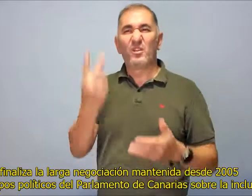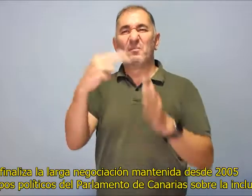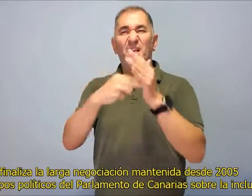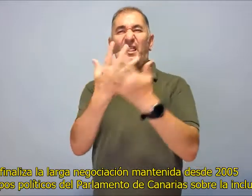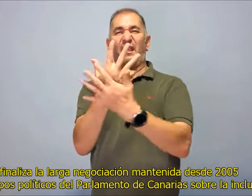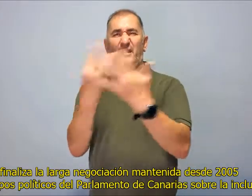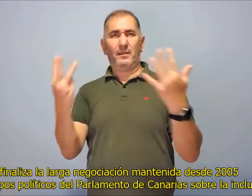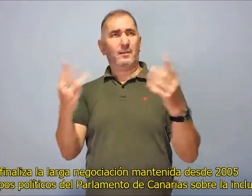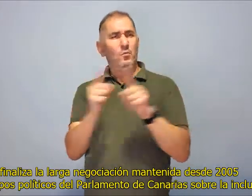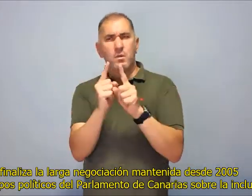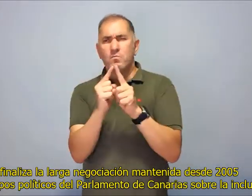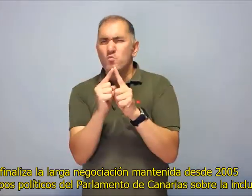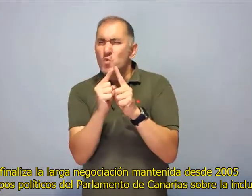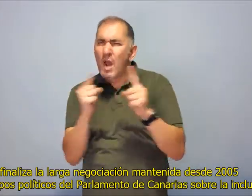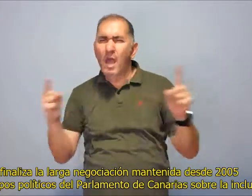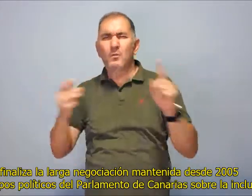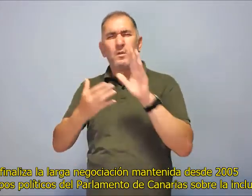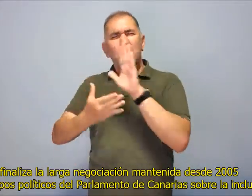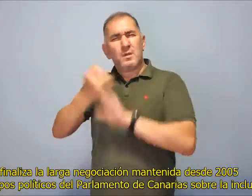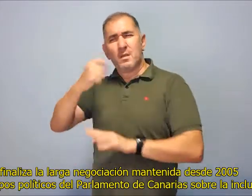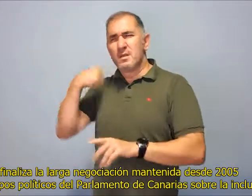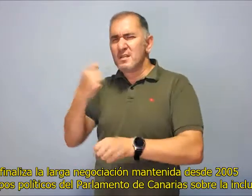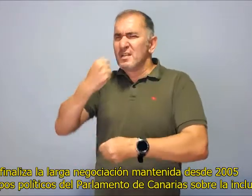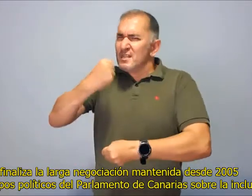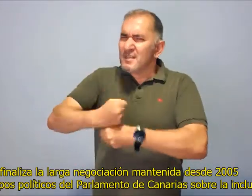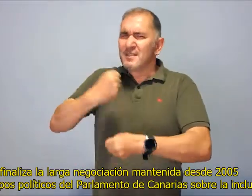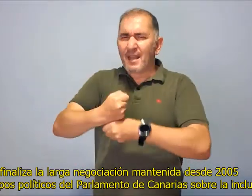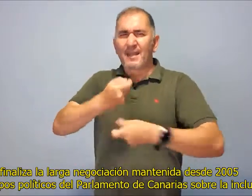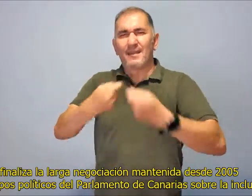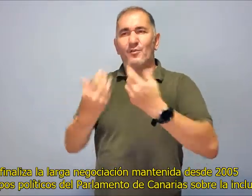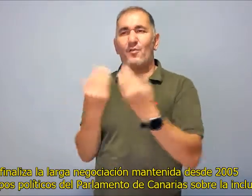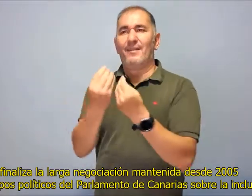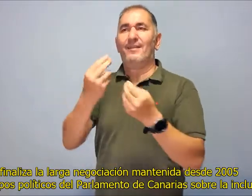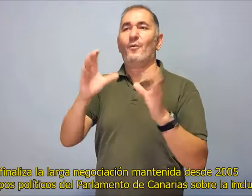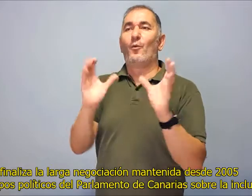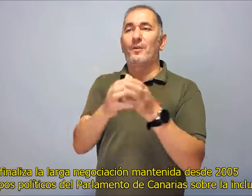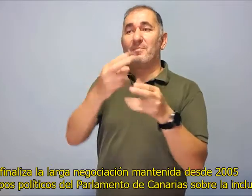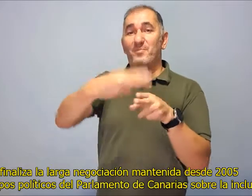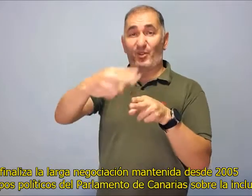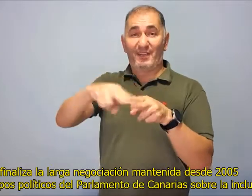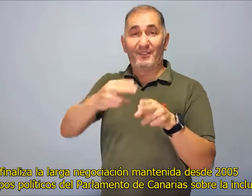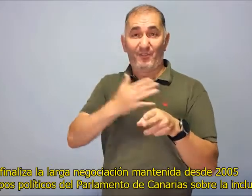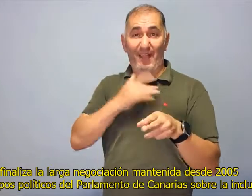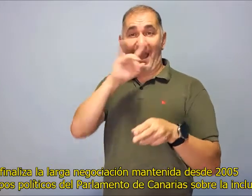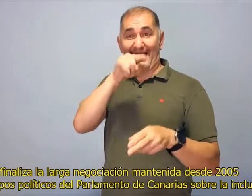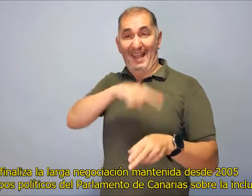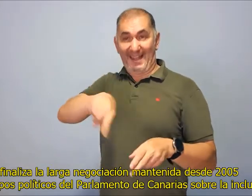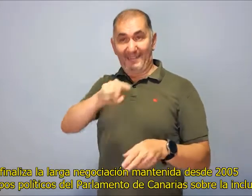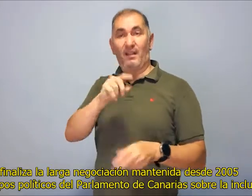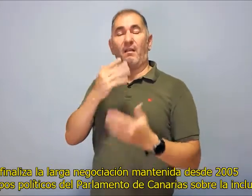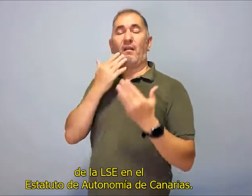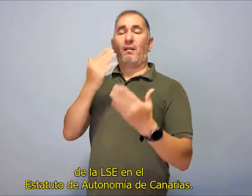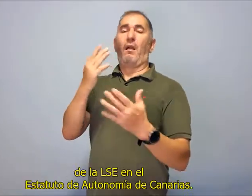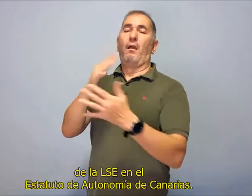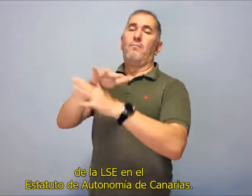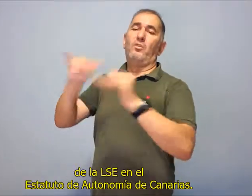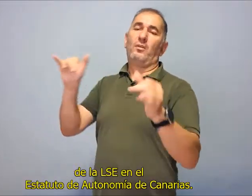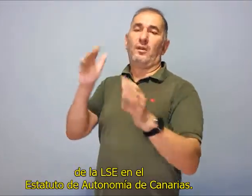Canarias sobre la inclusión de la lengua de signos española en el Estatuto de Autonomía de